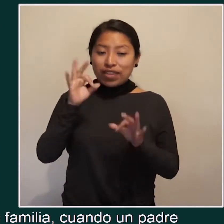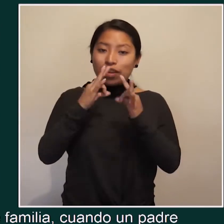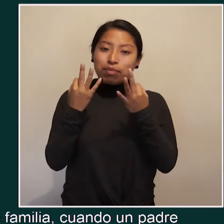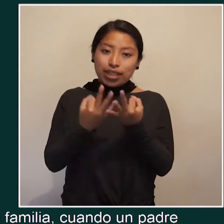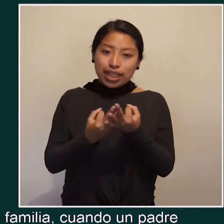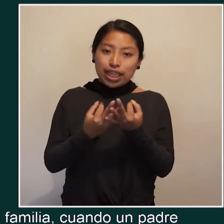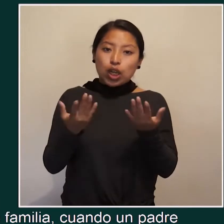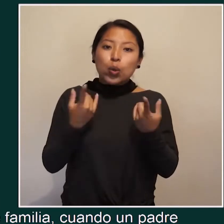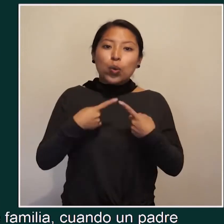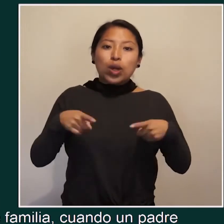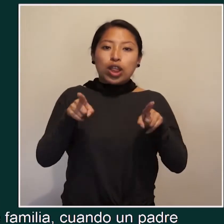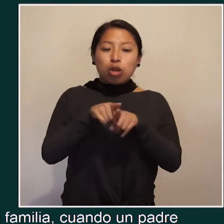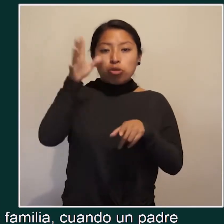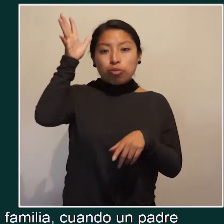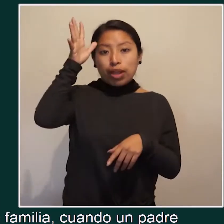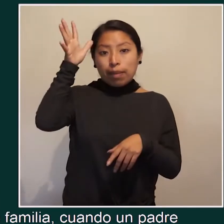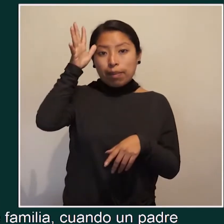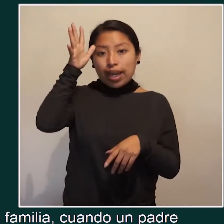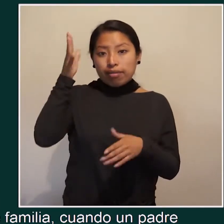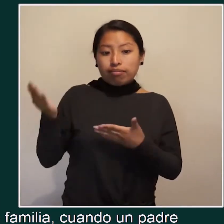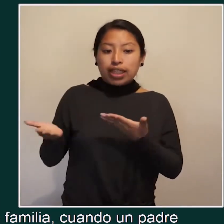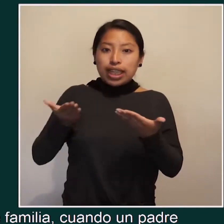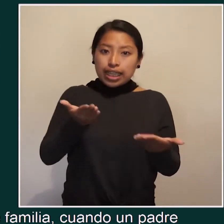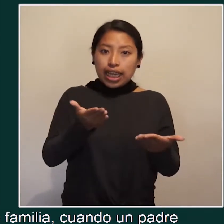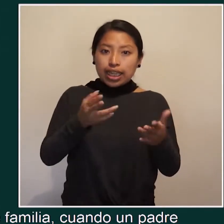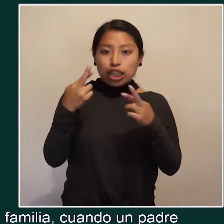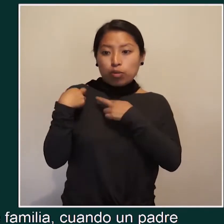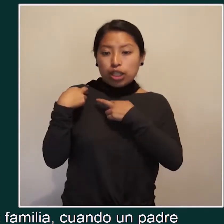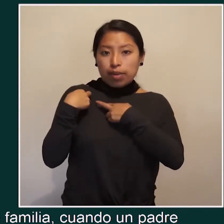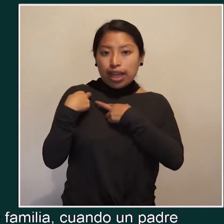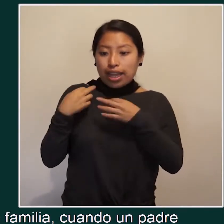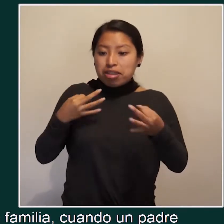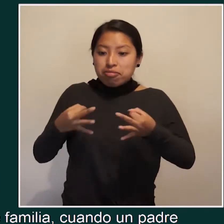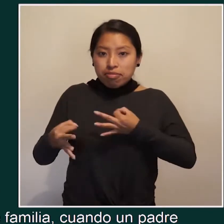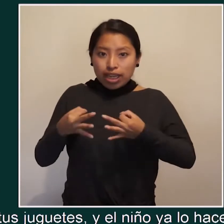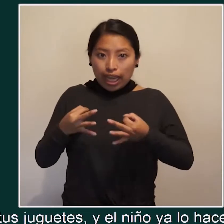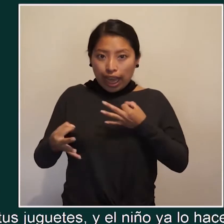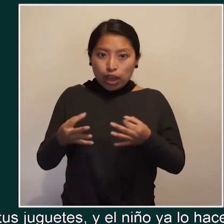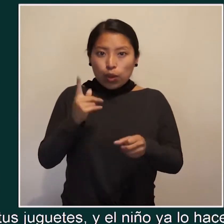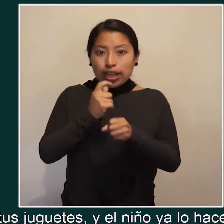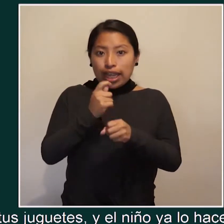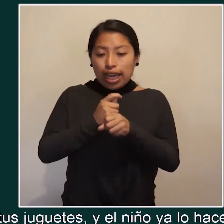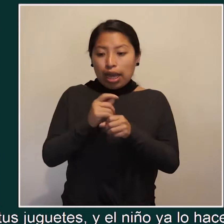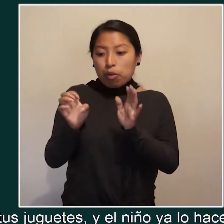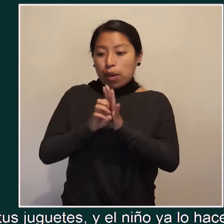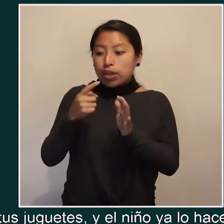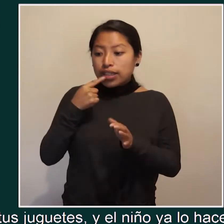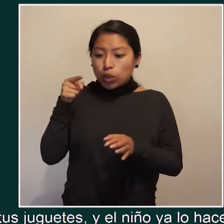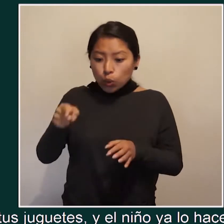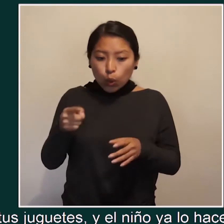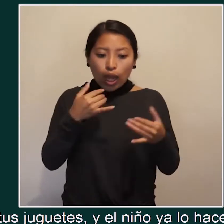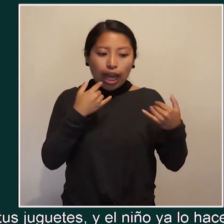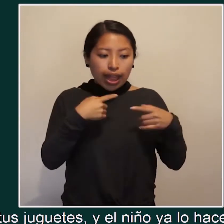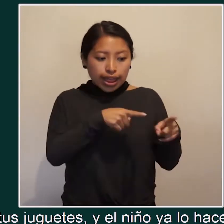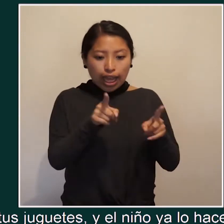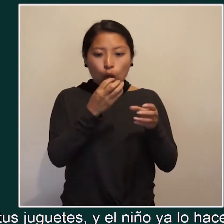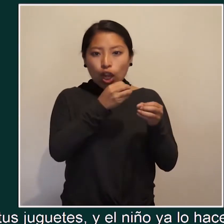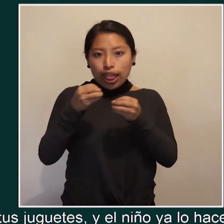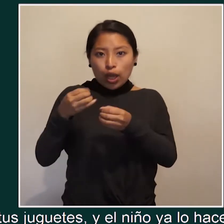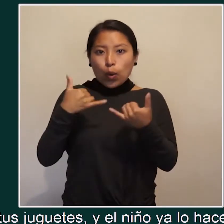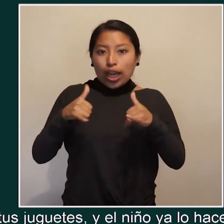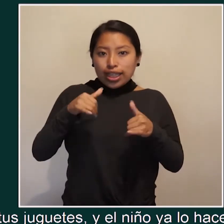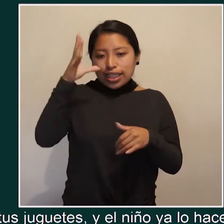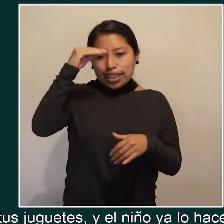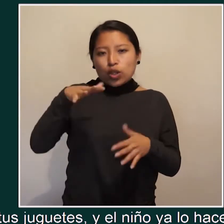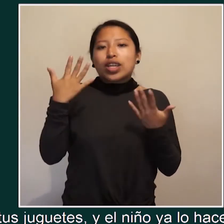¿no? Cuando un padre le da la responsabilidad a un niño, por ejemplo, le dice ordenar tu juguita, si el niño ya